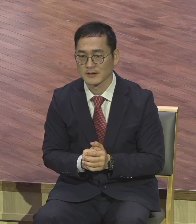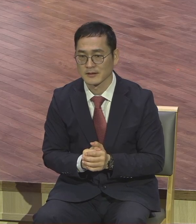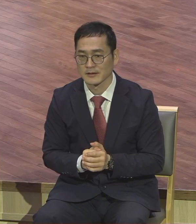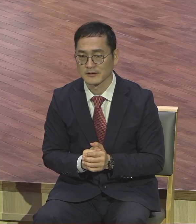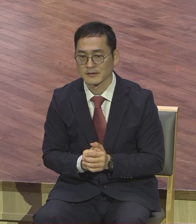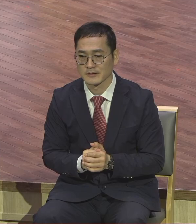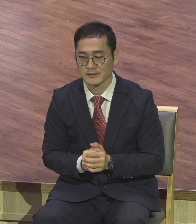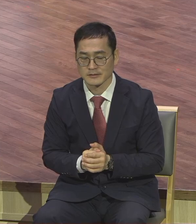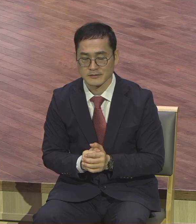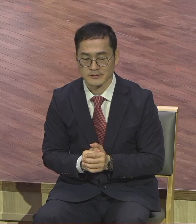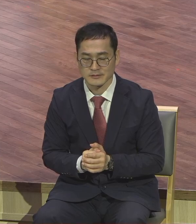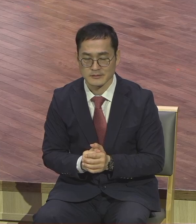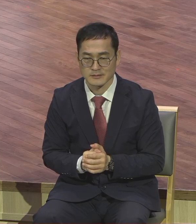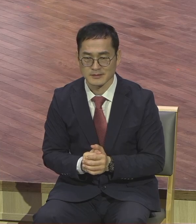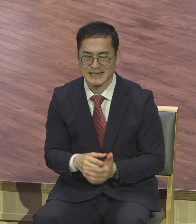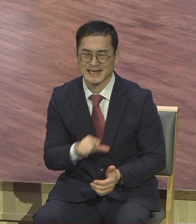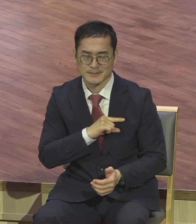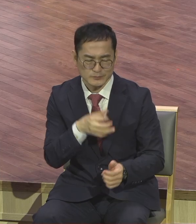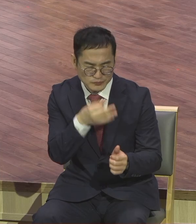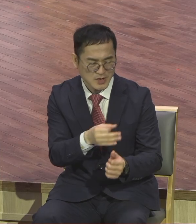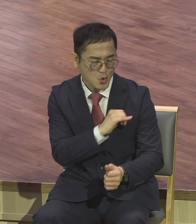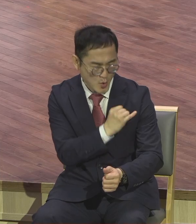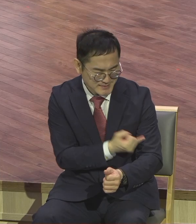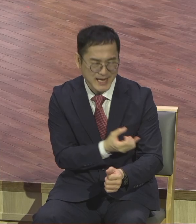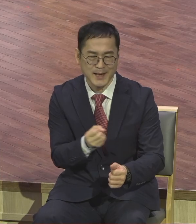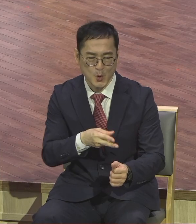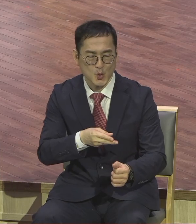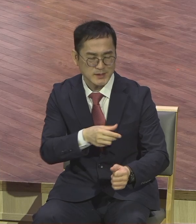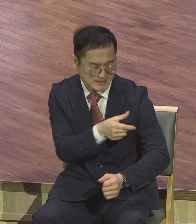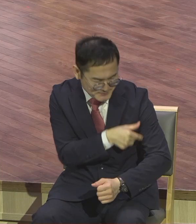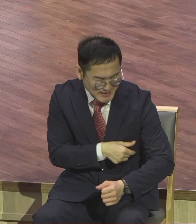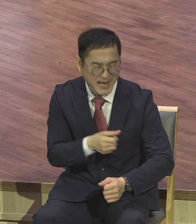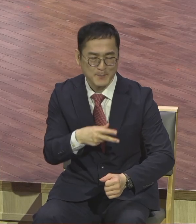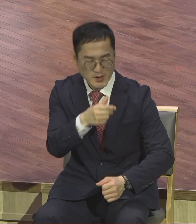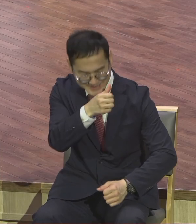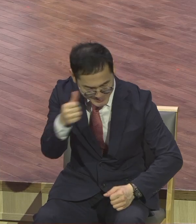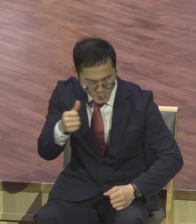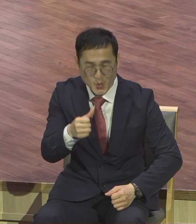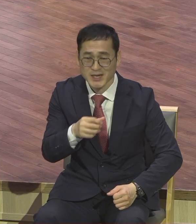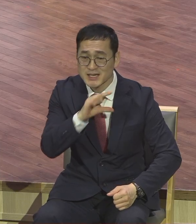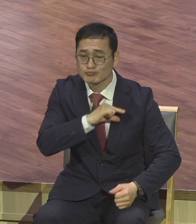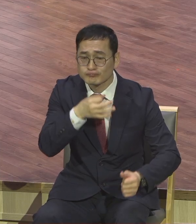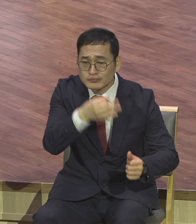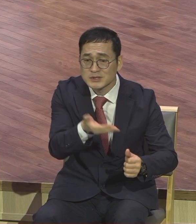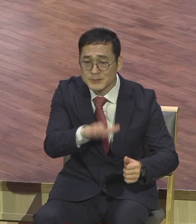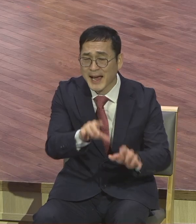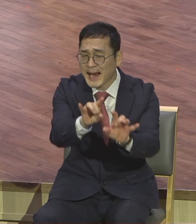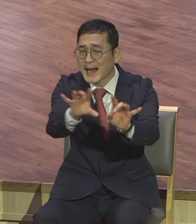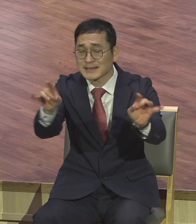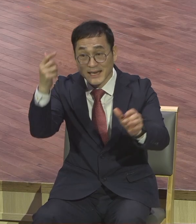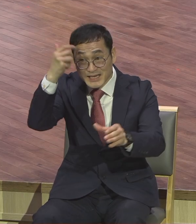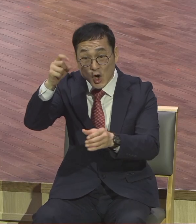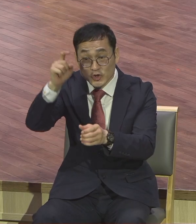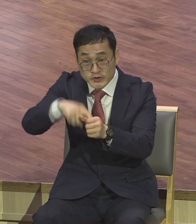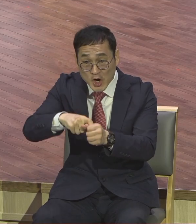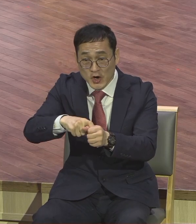편의상 권사 집사 장로 이렇게 말하지만 여러분은 각자는 모두 영적 정체성이 뭐냐